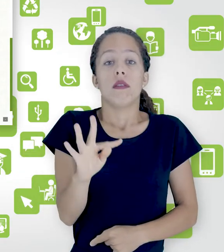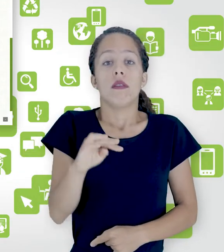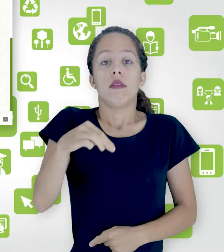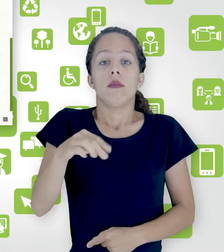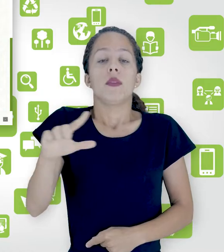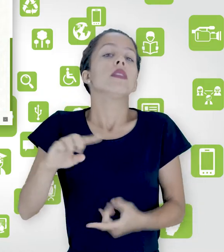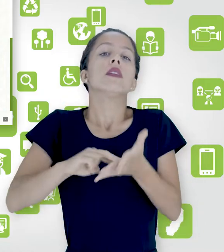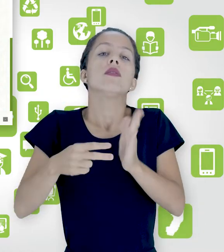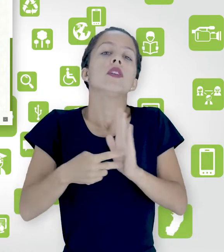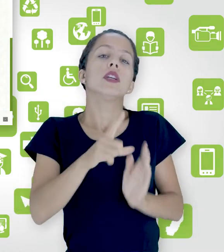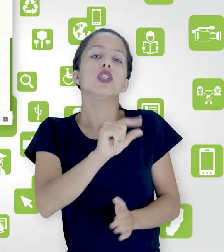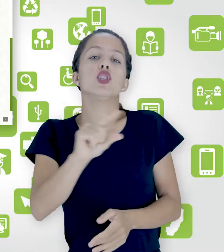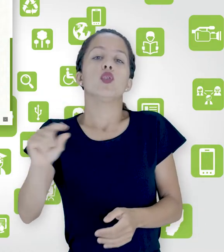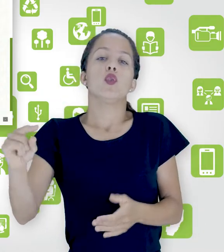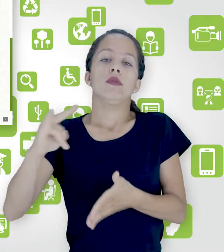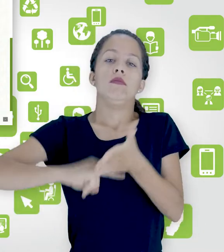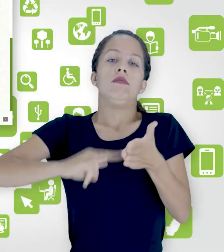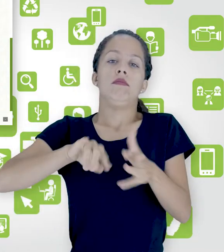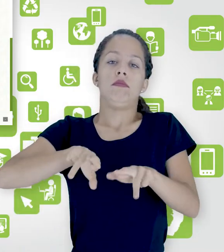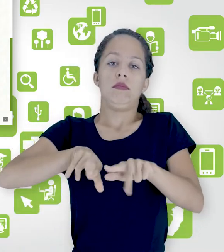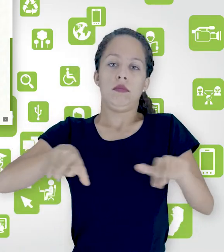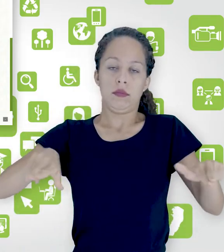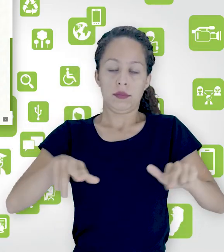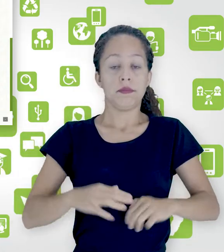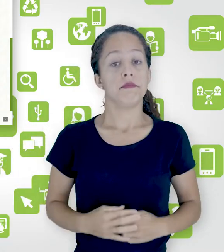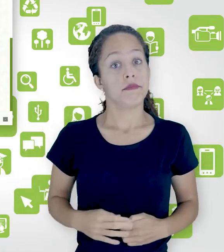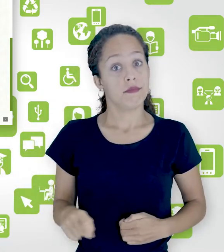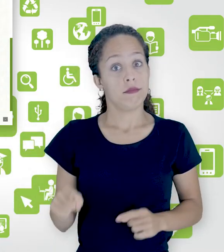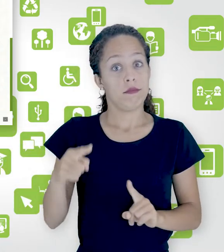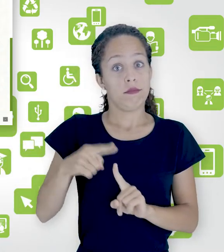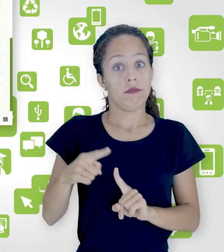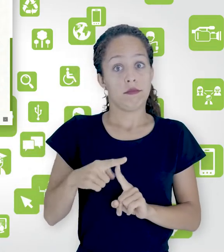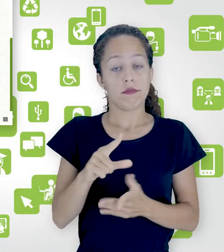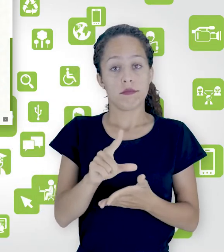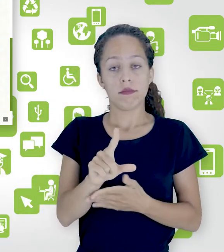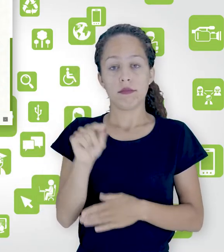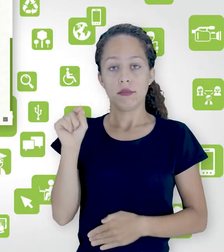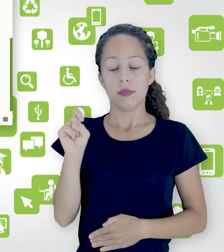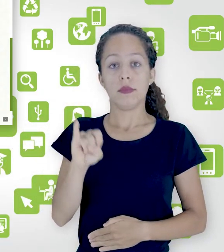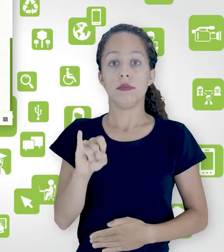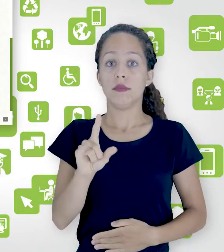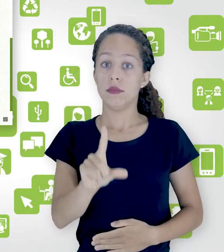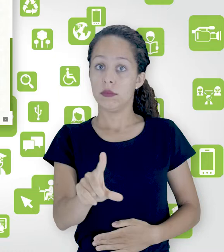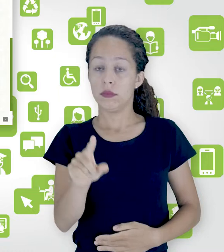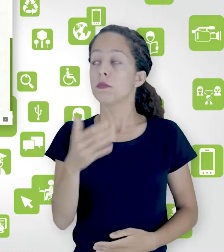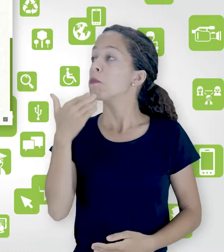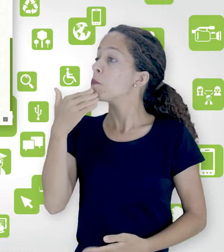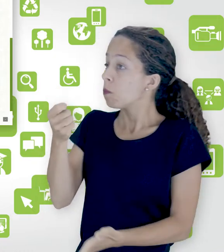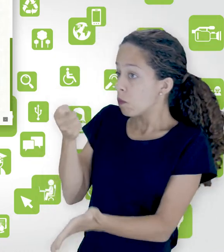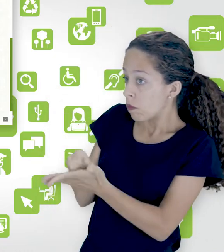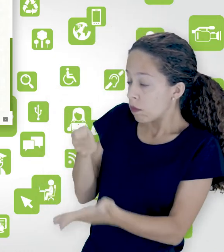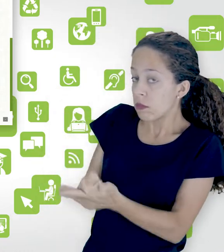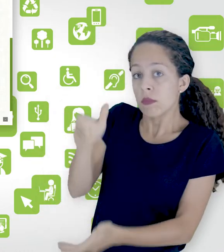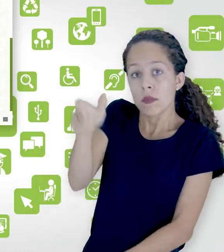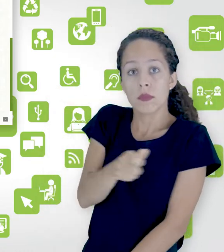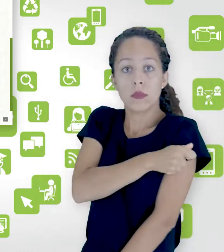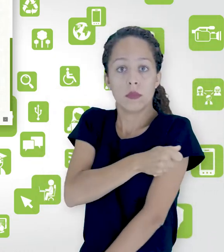arquivos. Nessa opção, se você selecionar exigir que o aluno insira um texto, significa